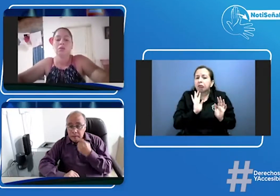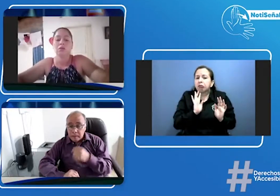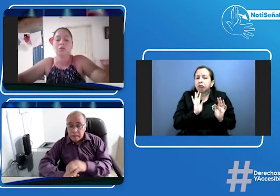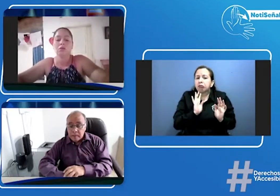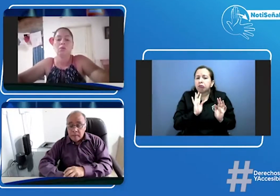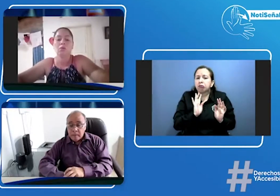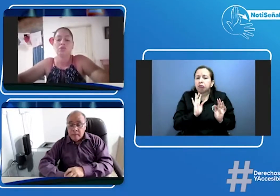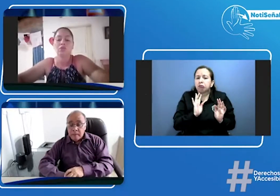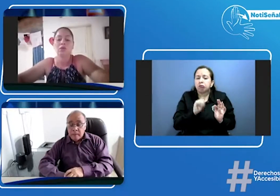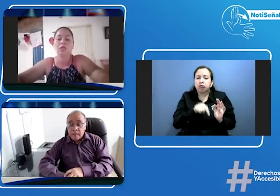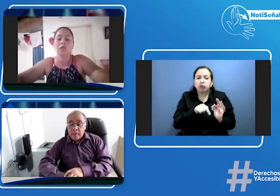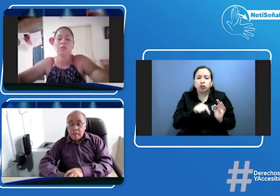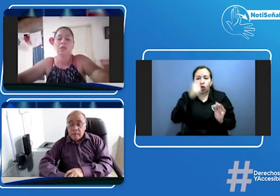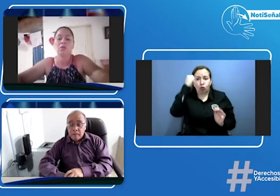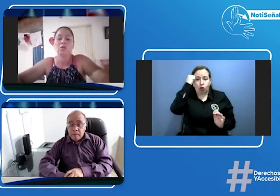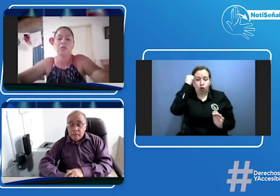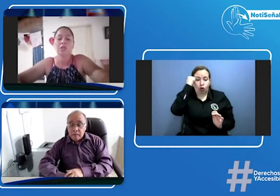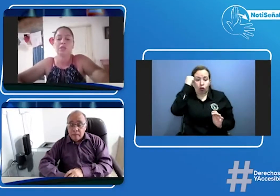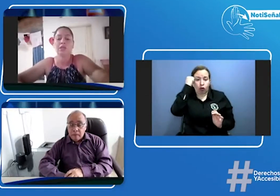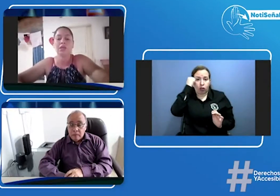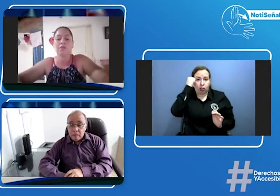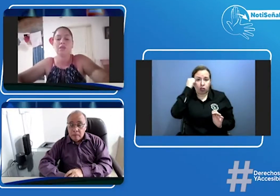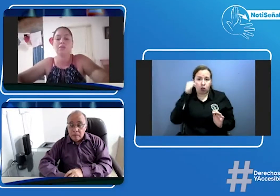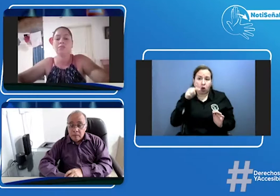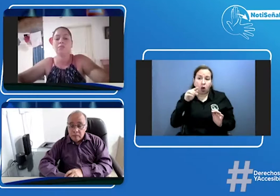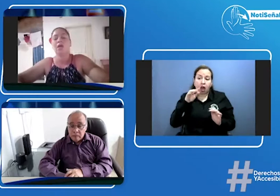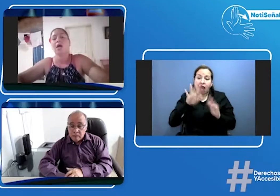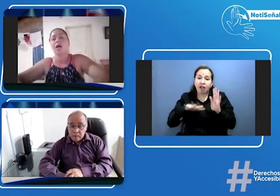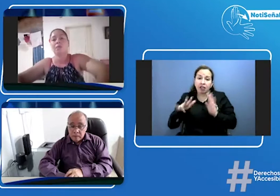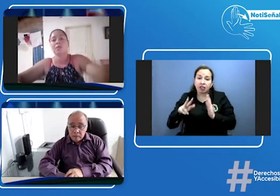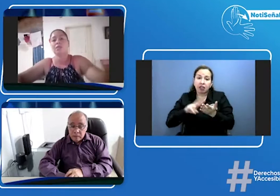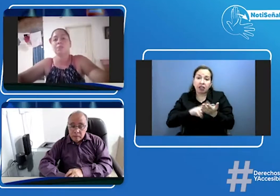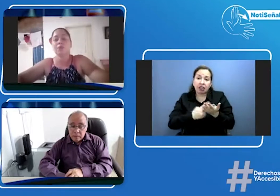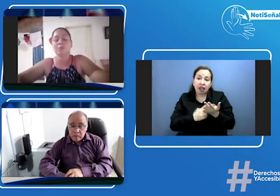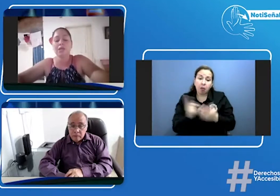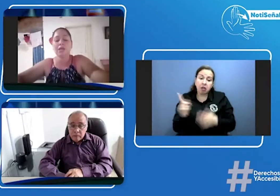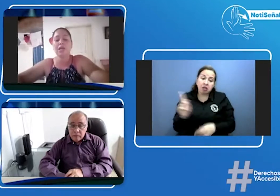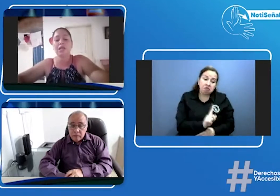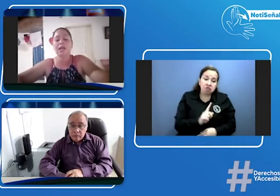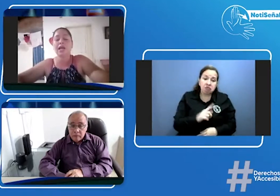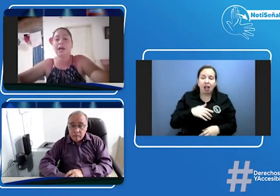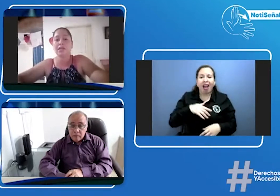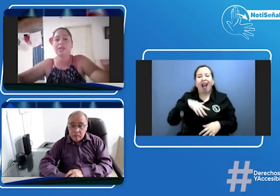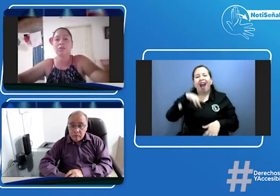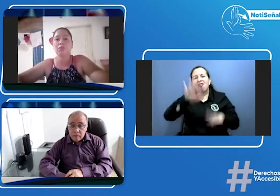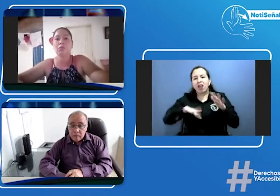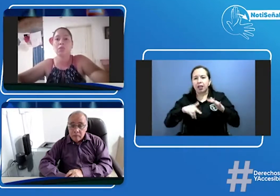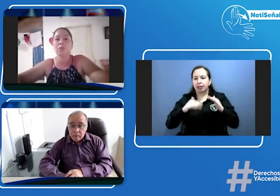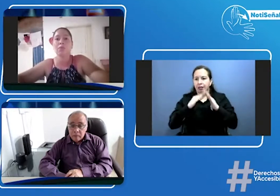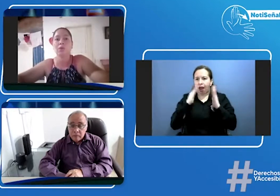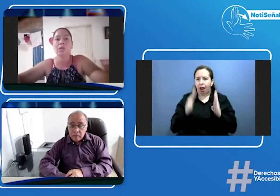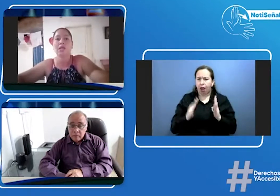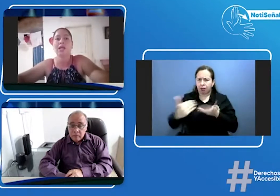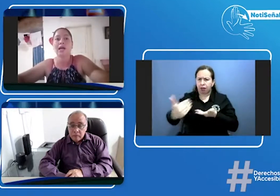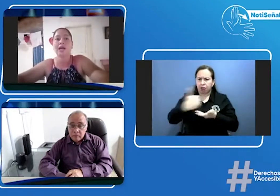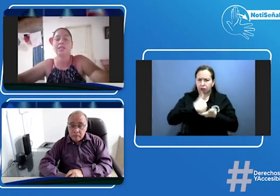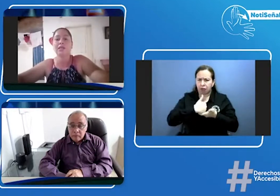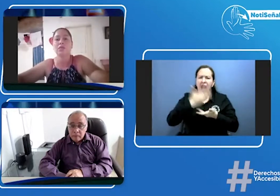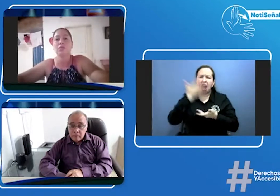los profesores que vienen los intérpretes que vienen hay veces pues venían aquí a la casa hubo un tiempo que venían a la casa en las horas de